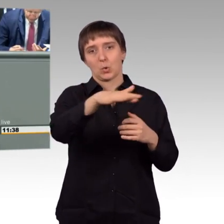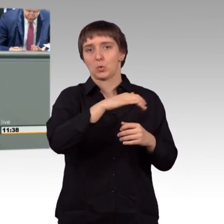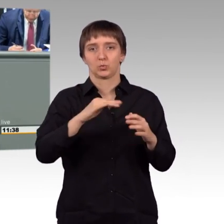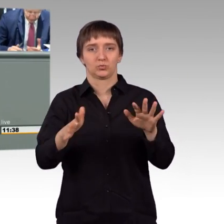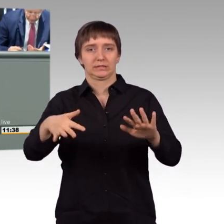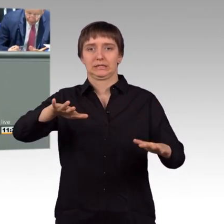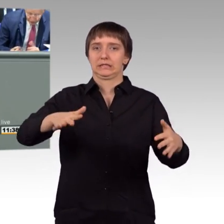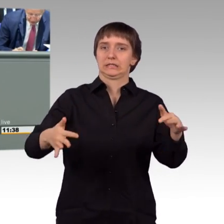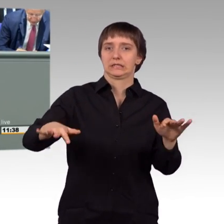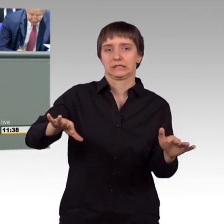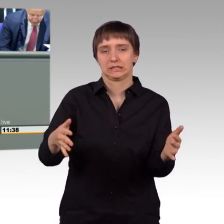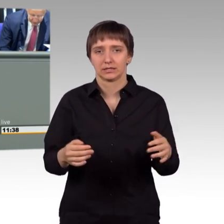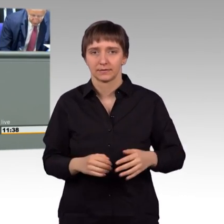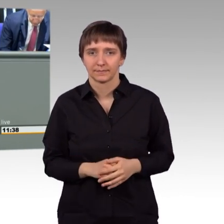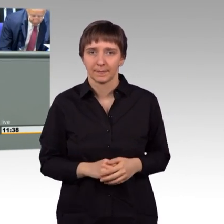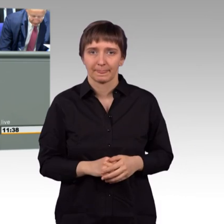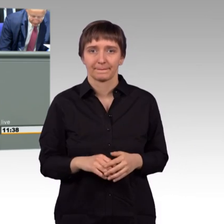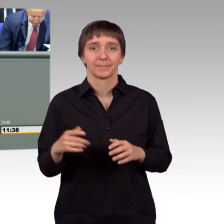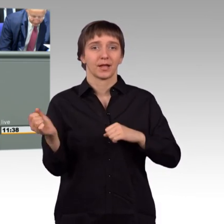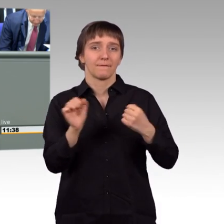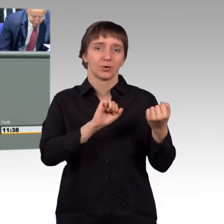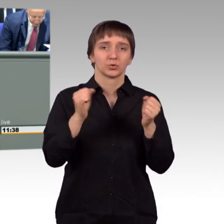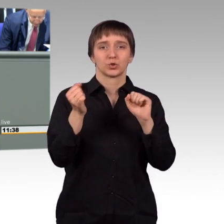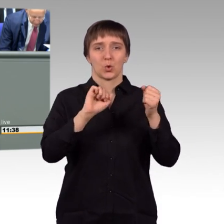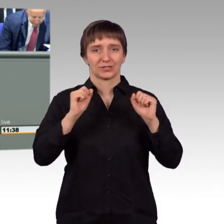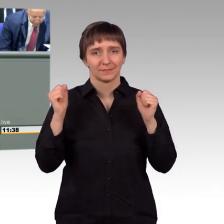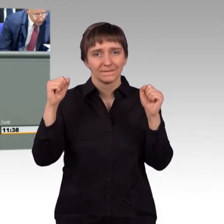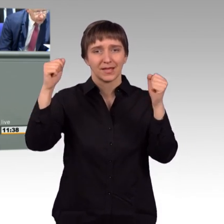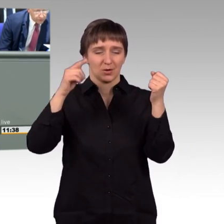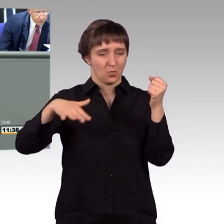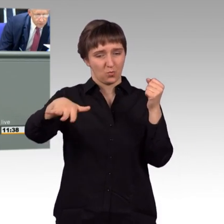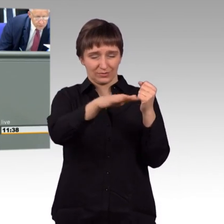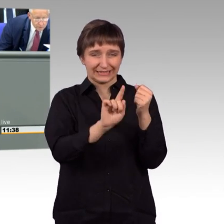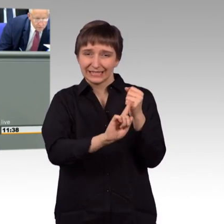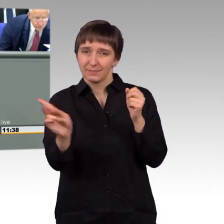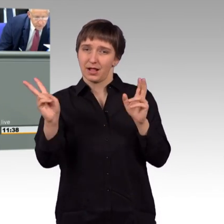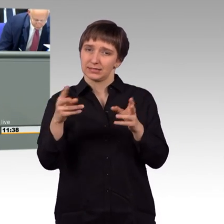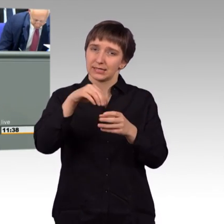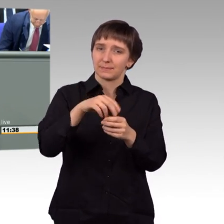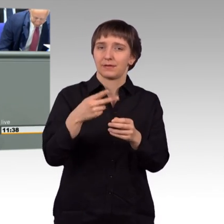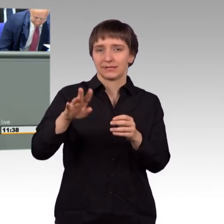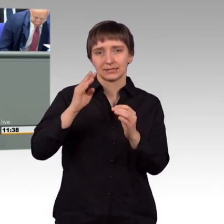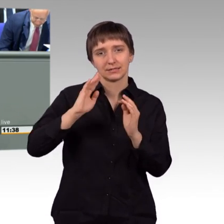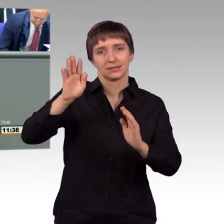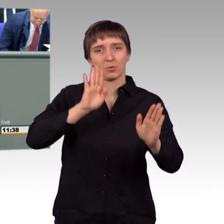Die Unterstützung von Revolutionsbewegungen, die nie demokratisch gesinnt waren, hat unzählige Tote gefordert.